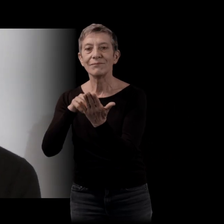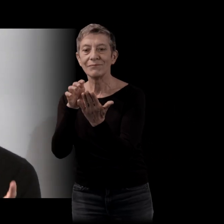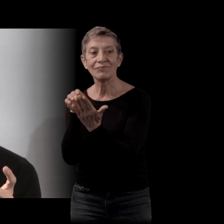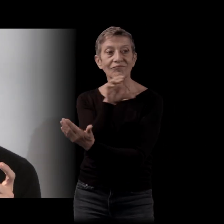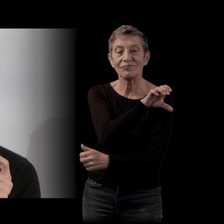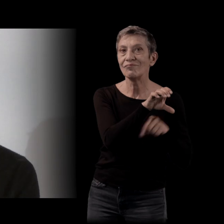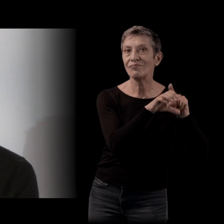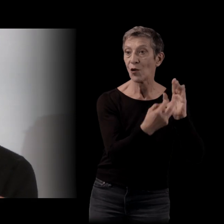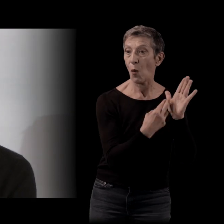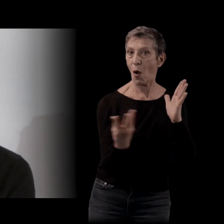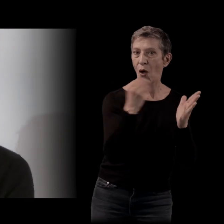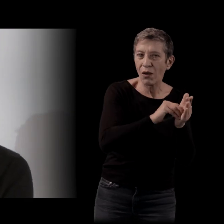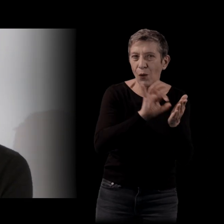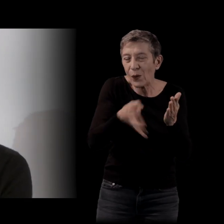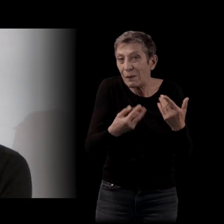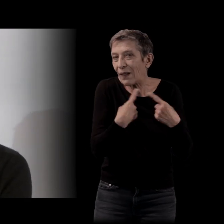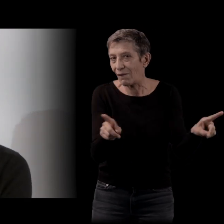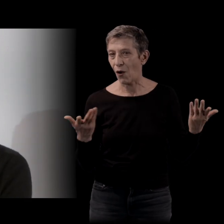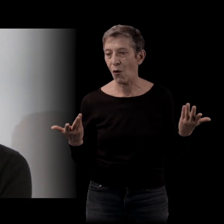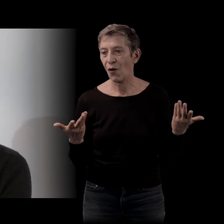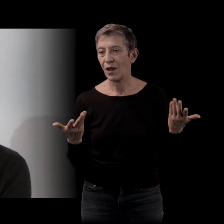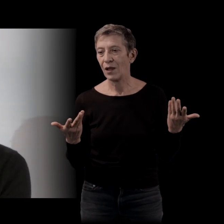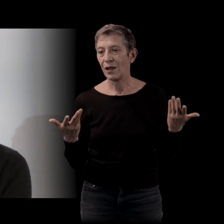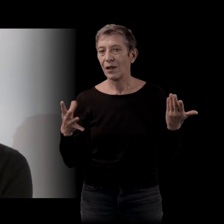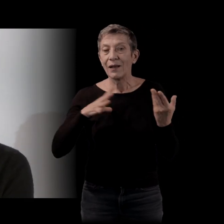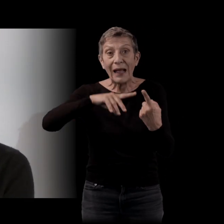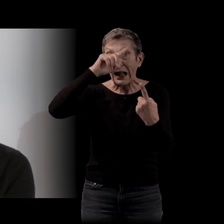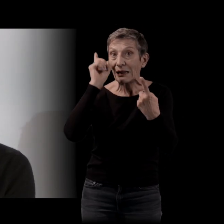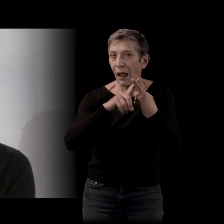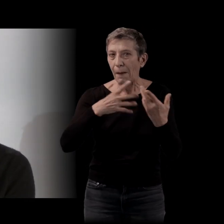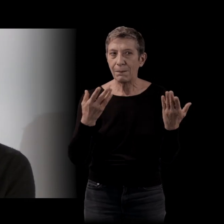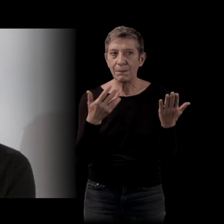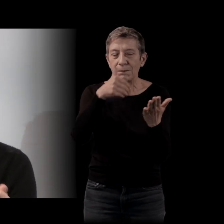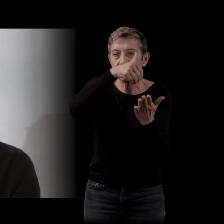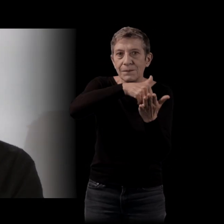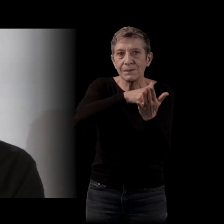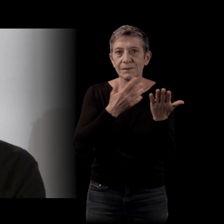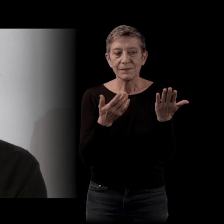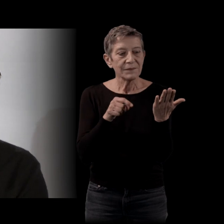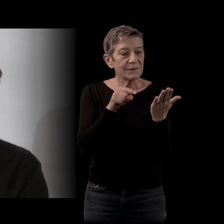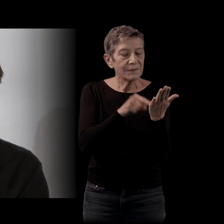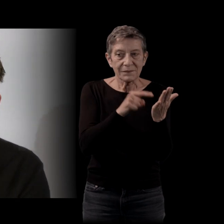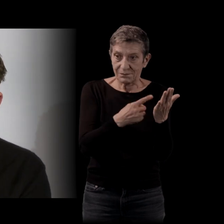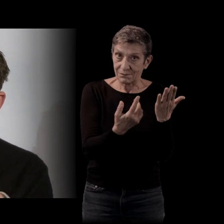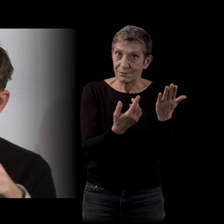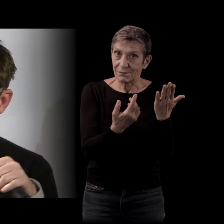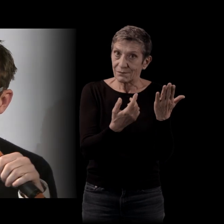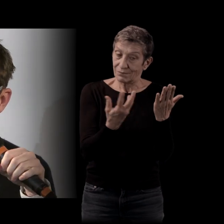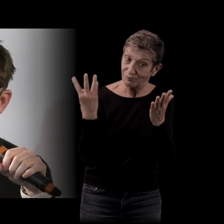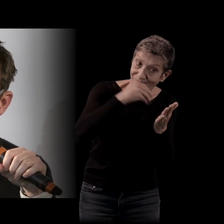qu'il des motifs, des thèmes, certains sujets qui ont été rejoués dans le roman. Donc ça sert un peu